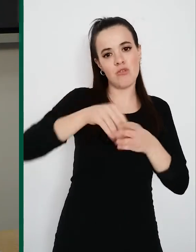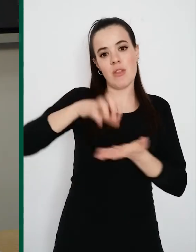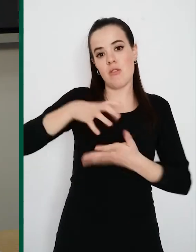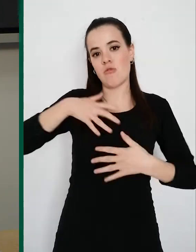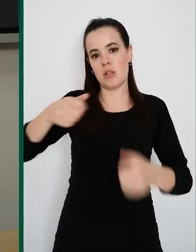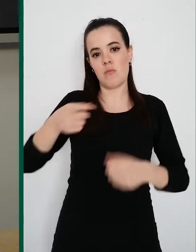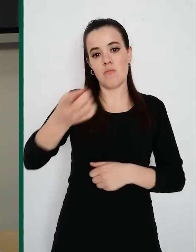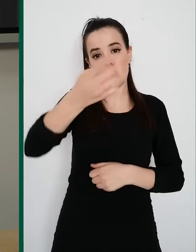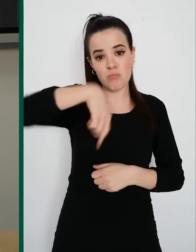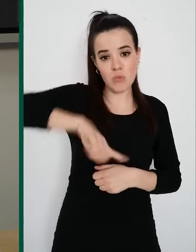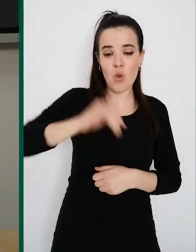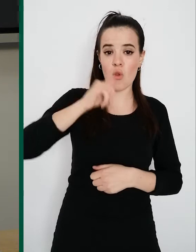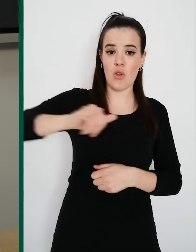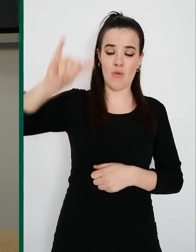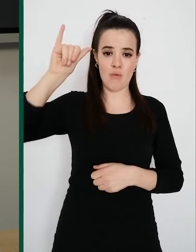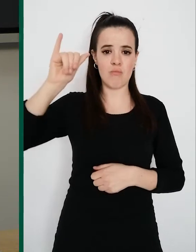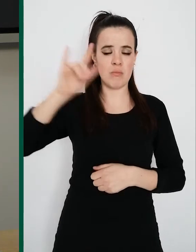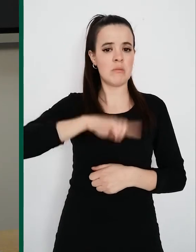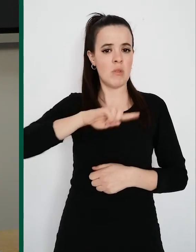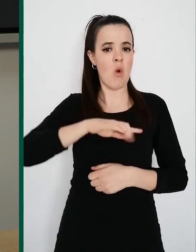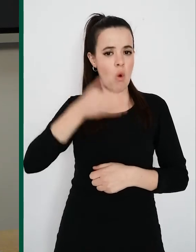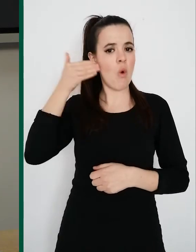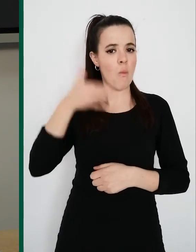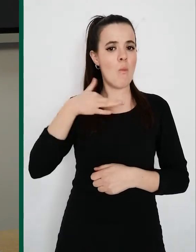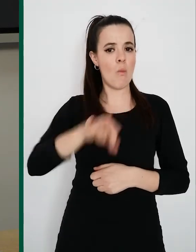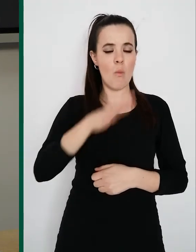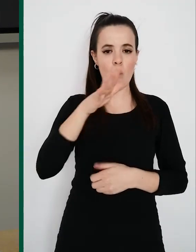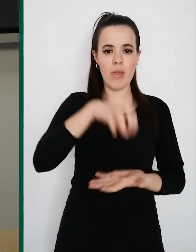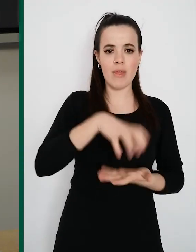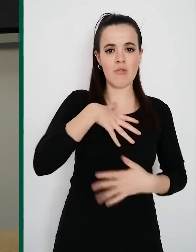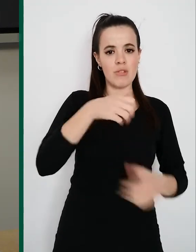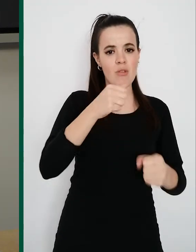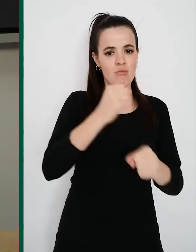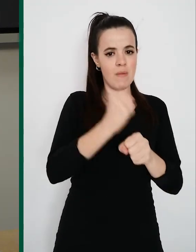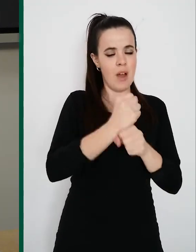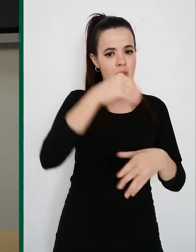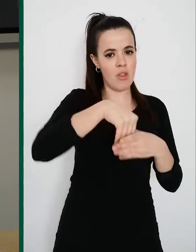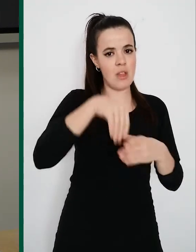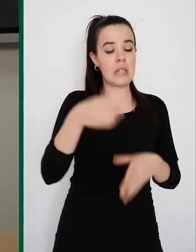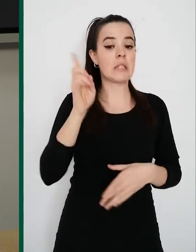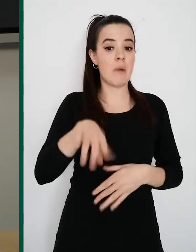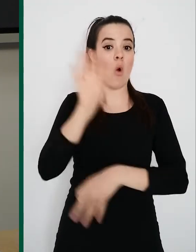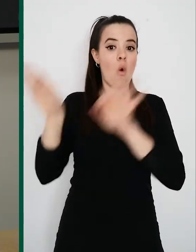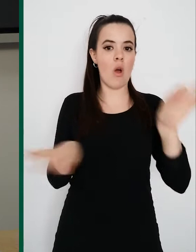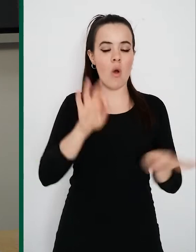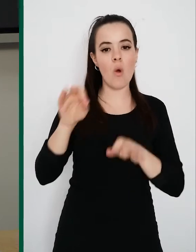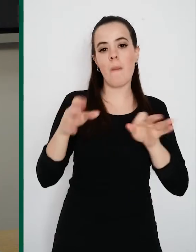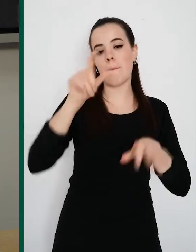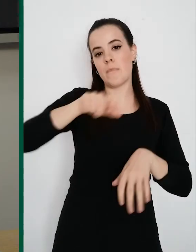sentirse totalmente orgullosos de su atención primaria y también, por supuesto, de manera coordinada con los profesionales de enfermería, de atención primaria.